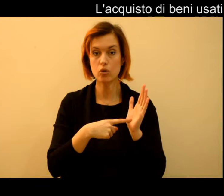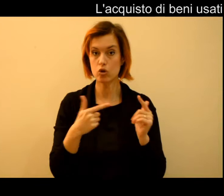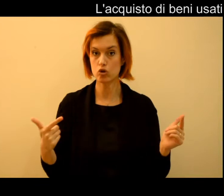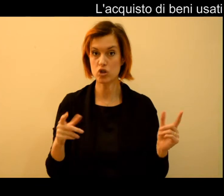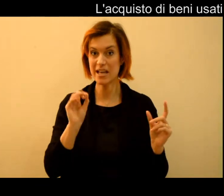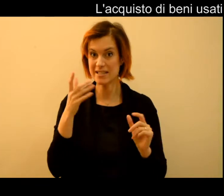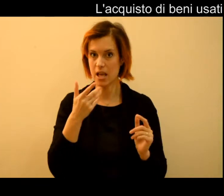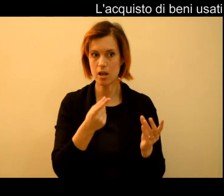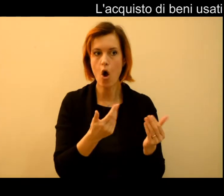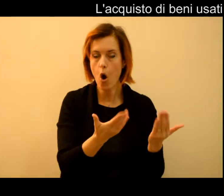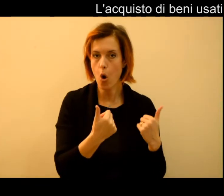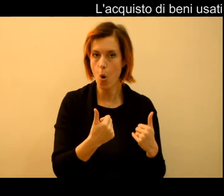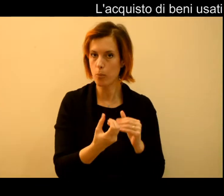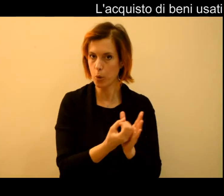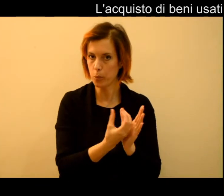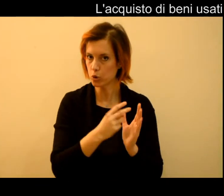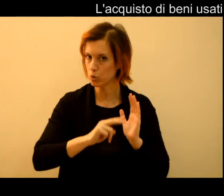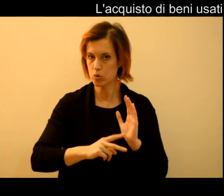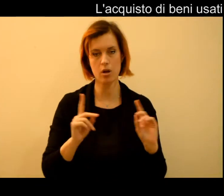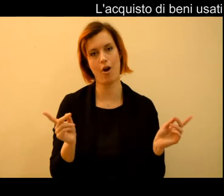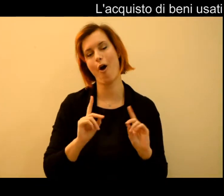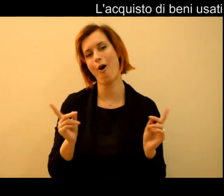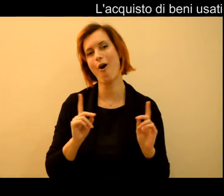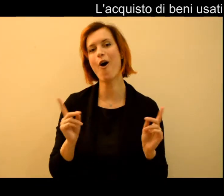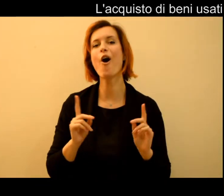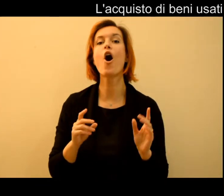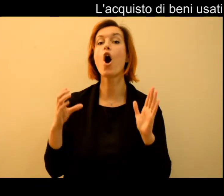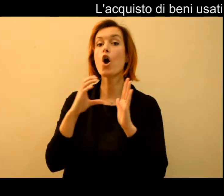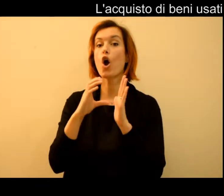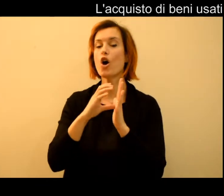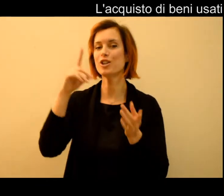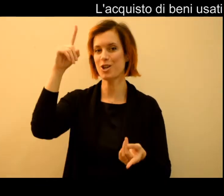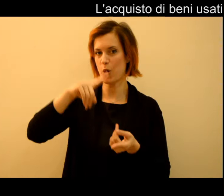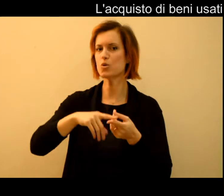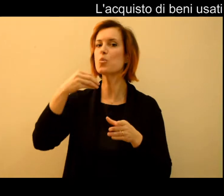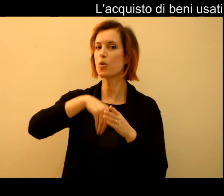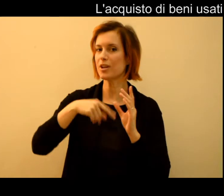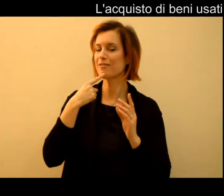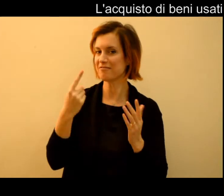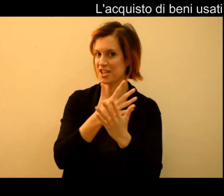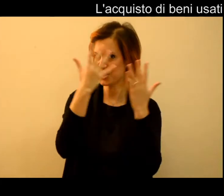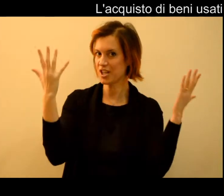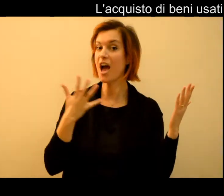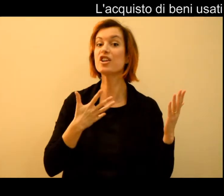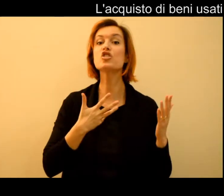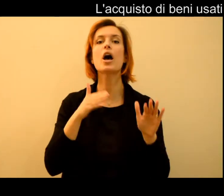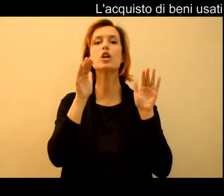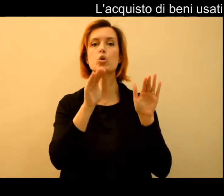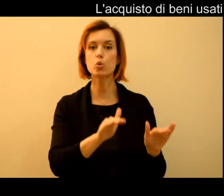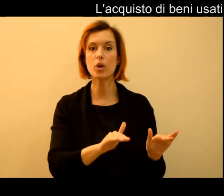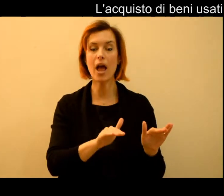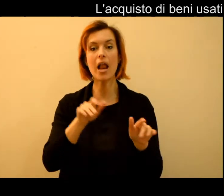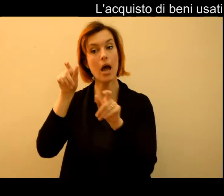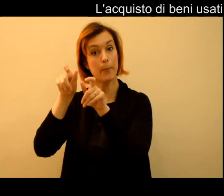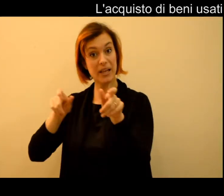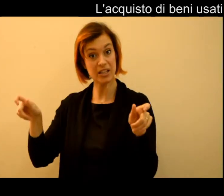Per fortuna non è così. Infatti all'interno del codice del consumo è prevista una tutela specifica per